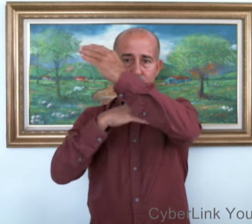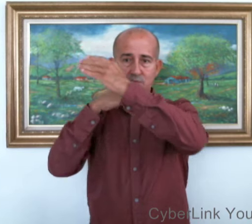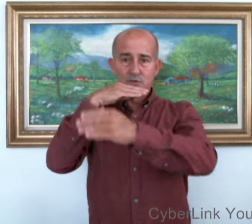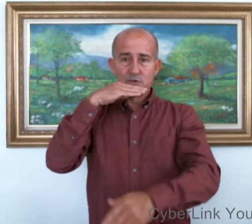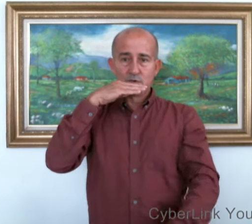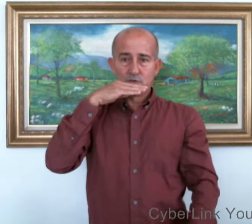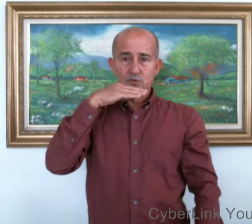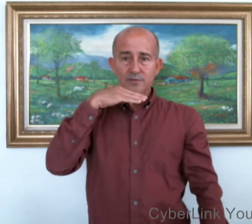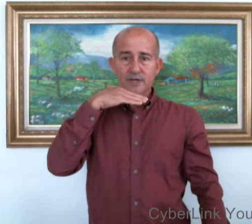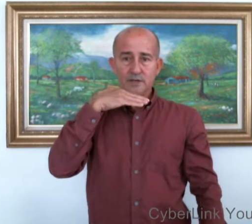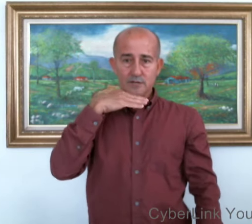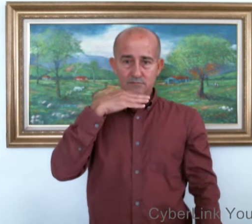Octubre. Octubre.